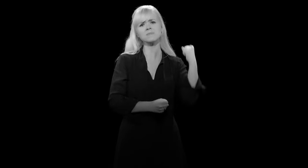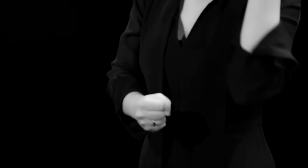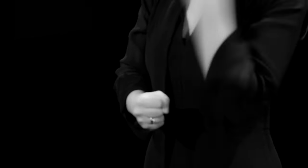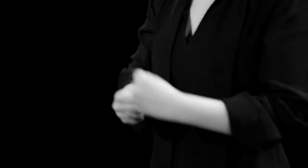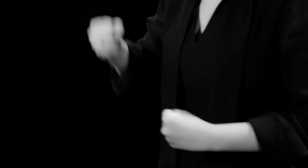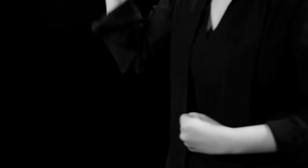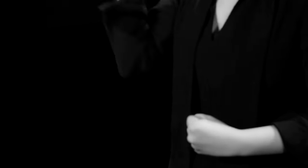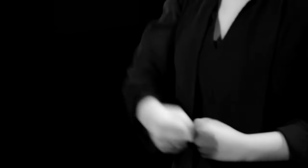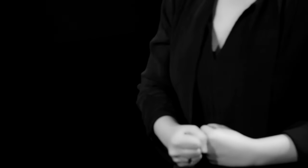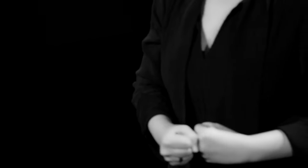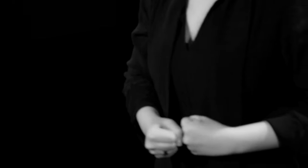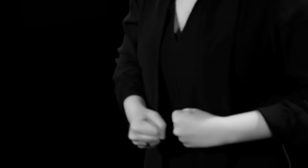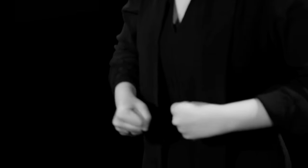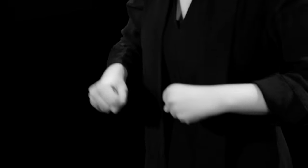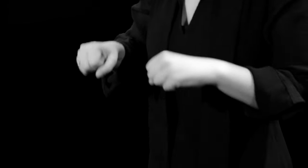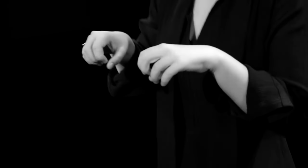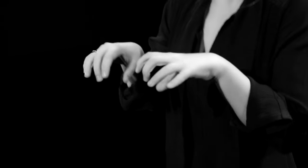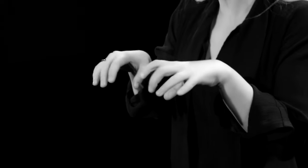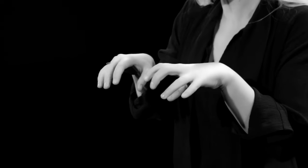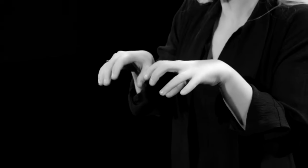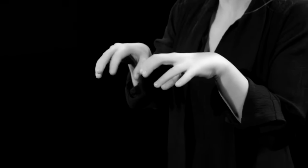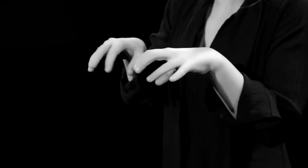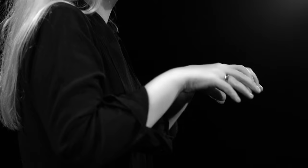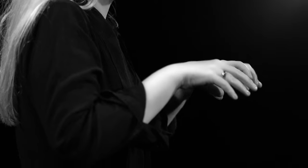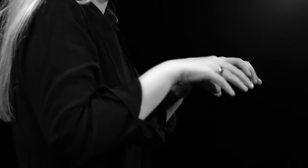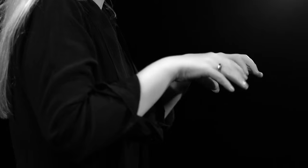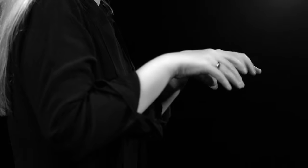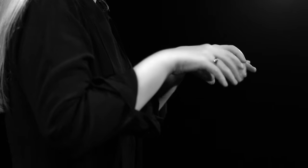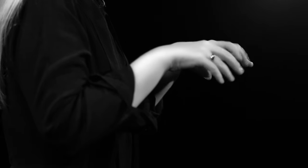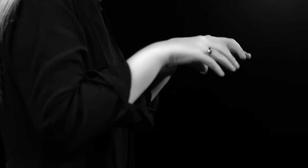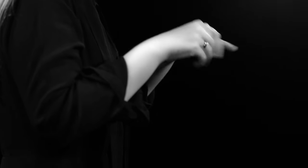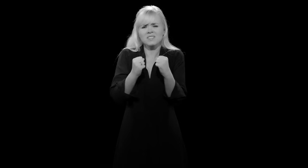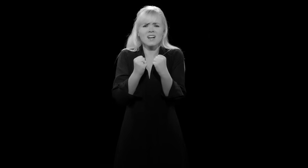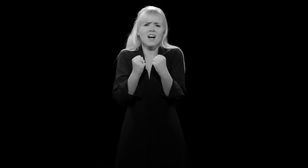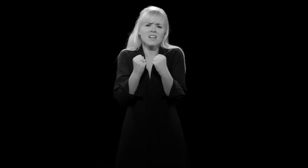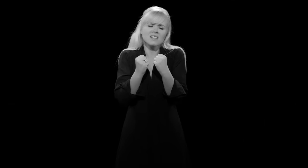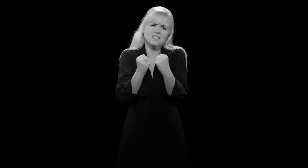Hände werden älter, Hände werden kalt